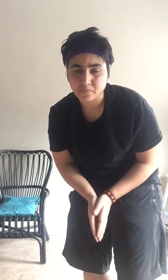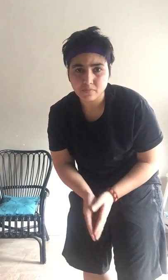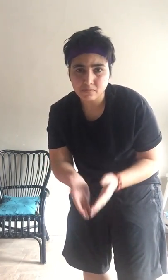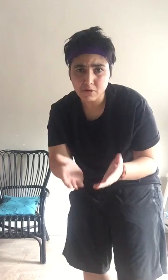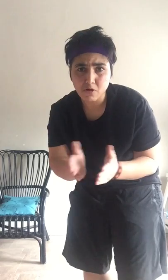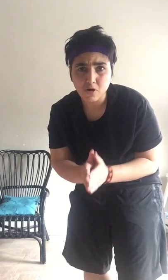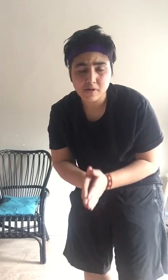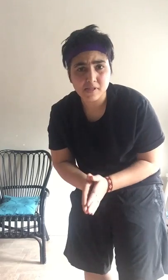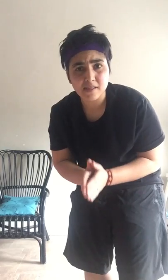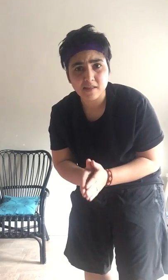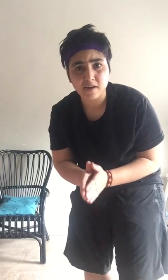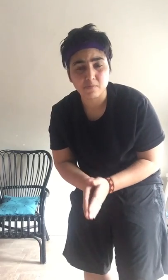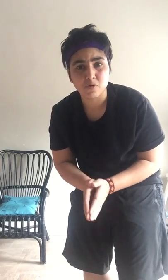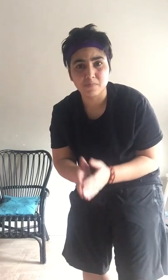हमारे